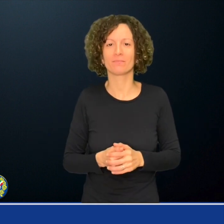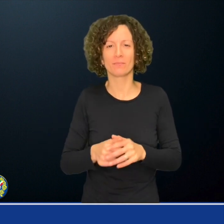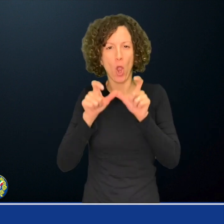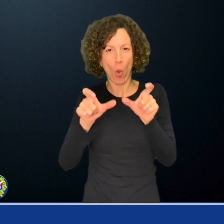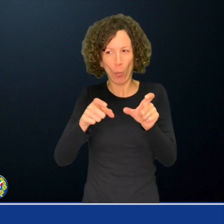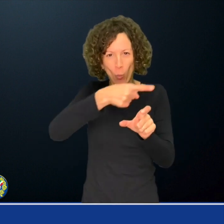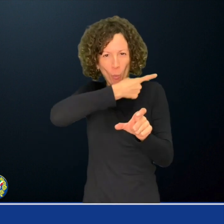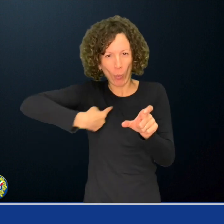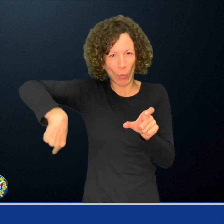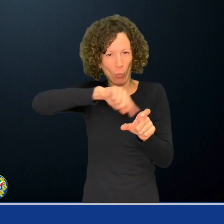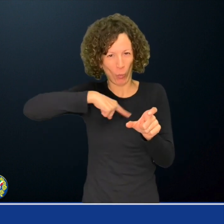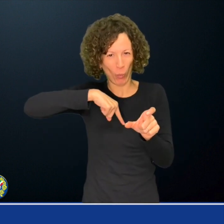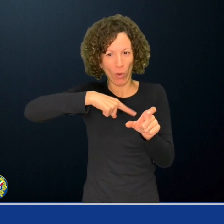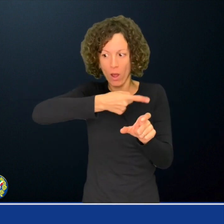Niente su di noi, senza di noi.